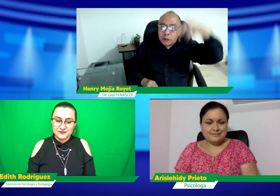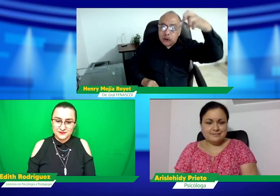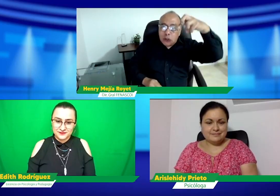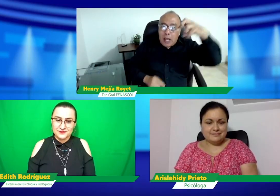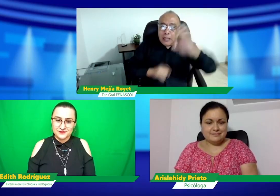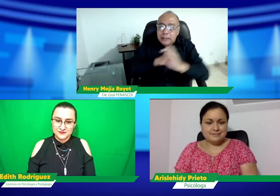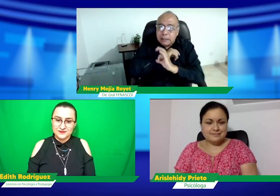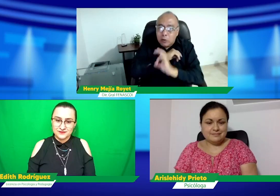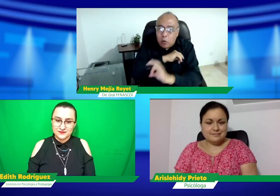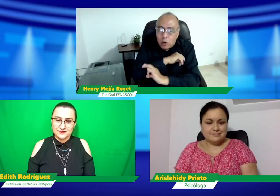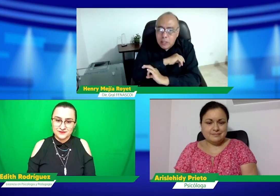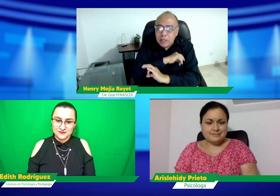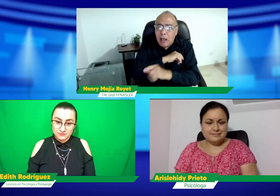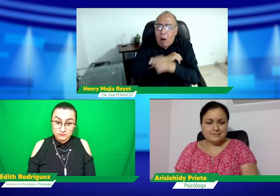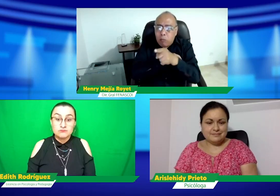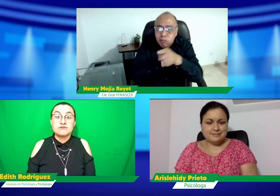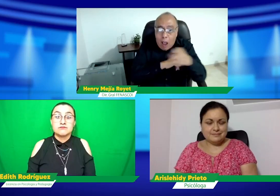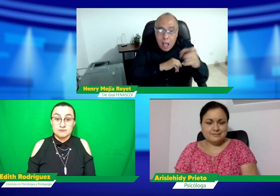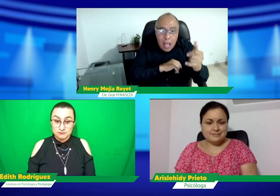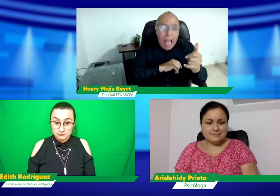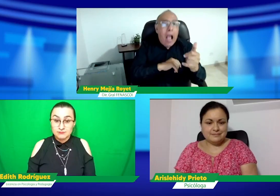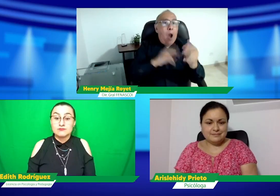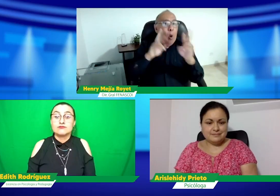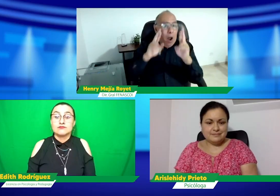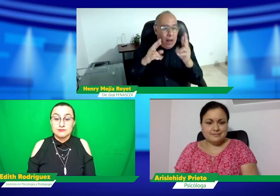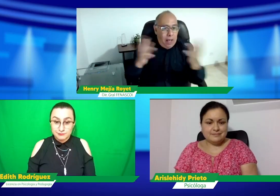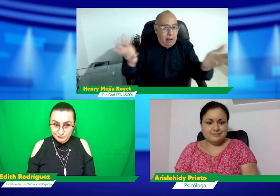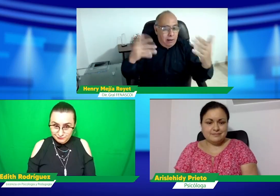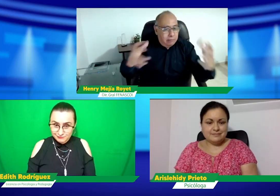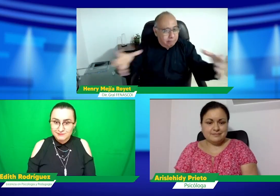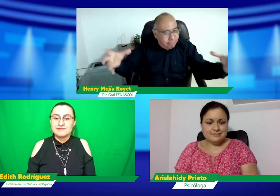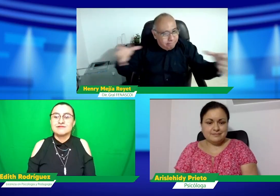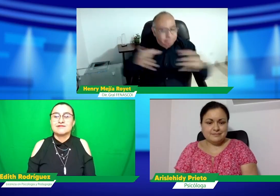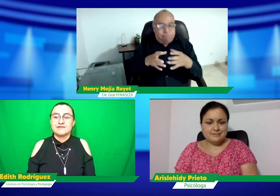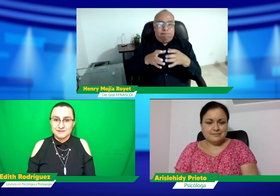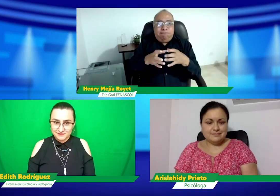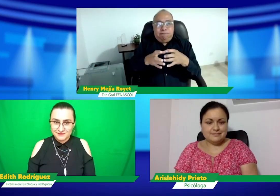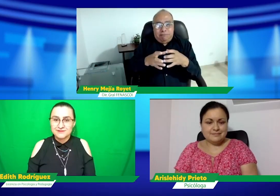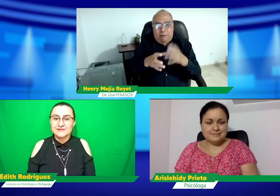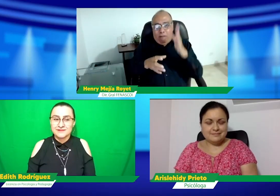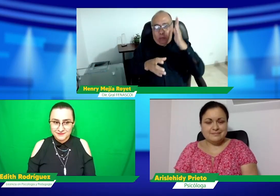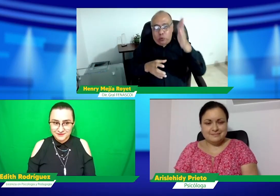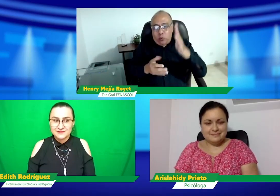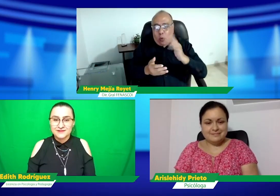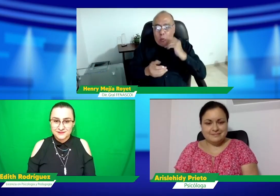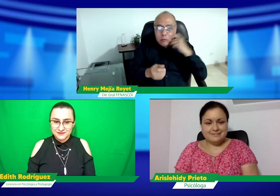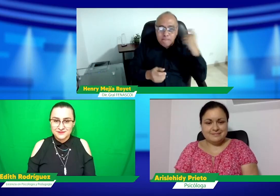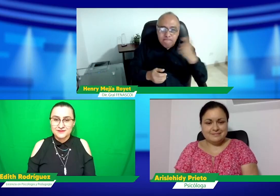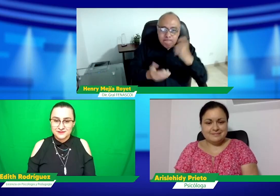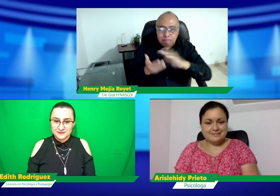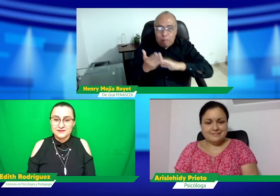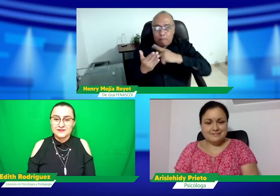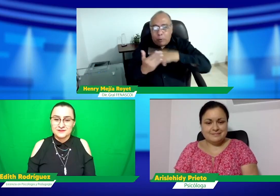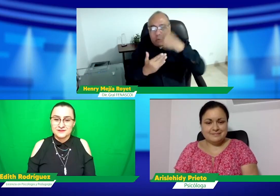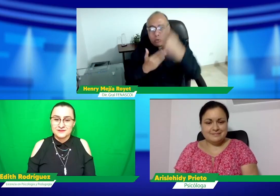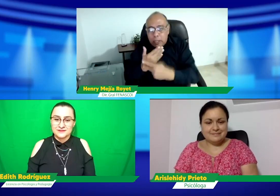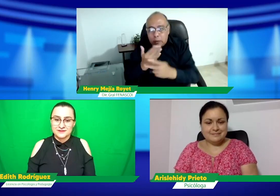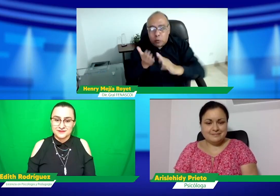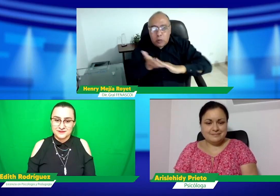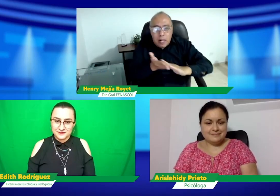De seguro hay otros profesionales, personas sordas que son psicólogos, psicólogas, nos gustaría hablar